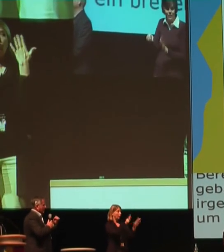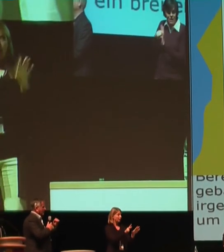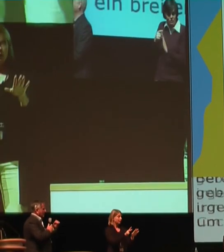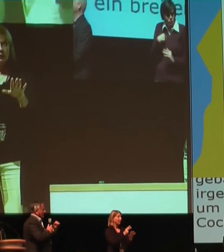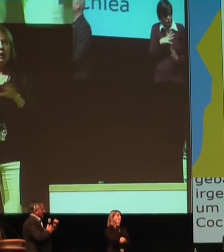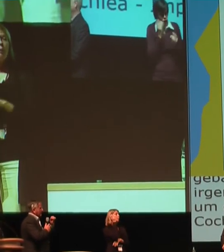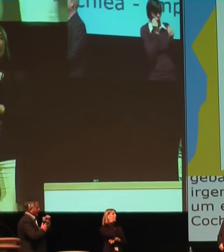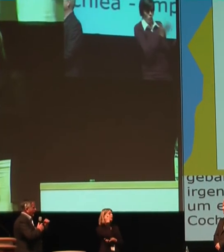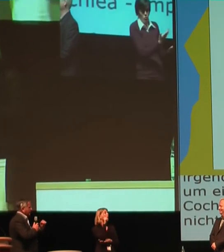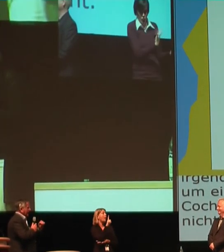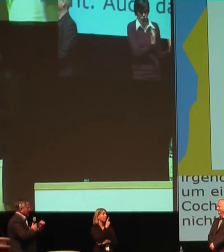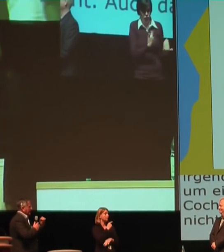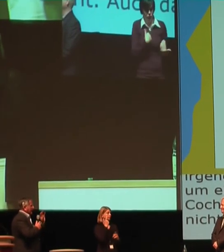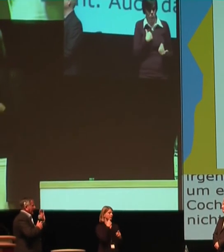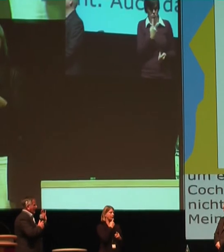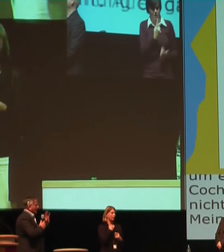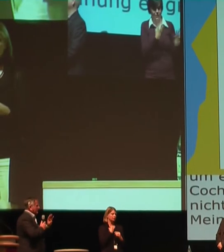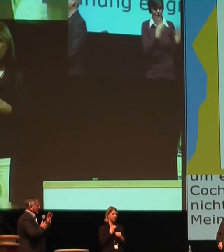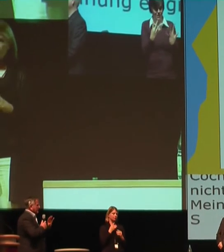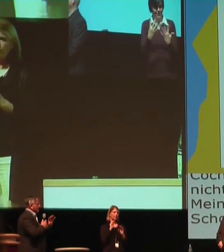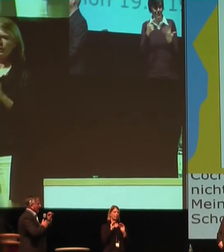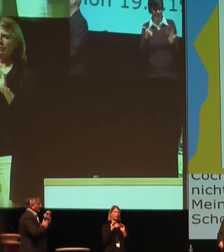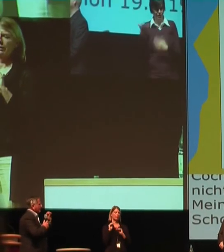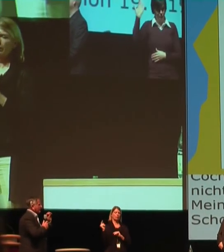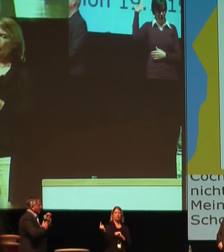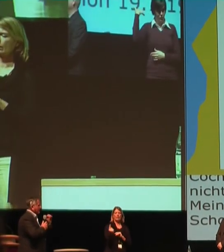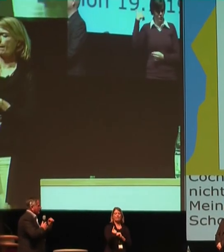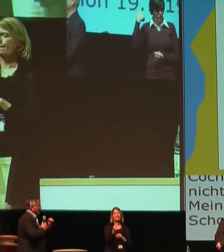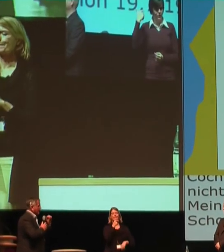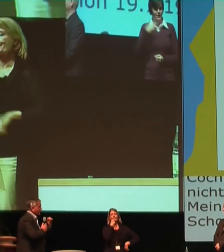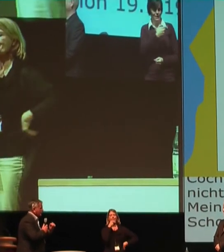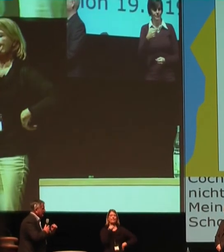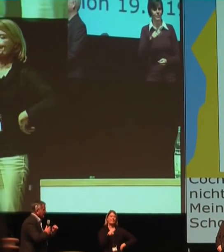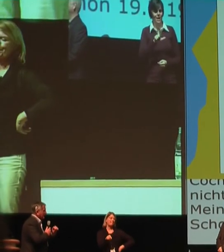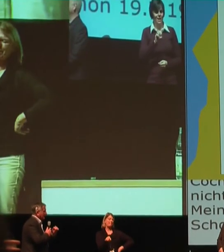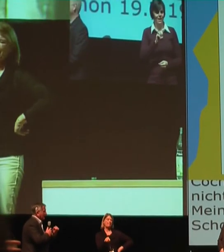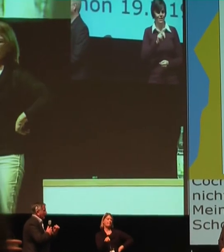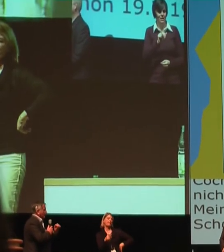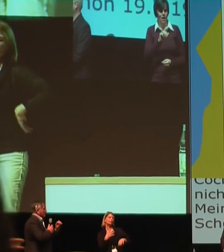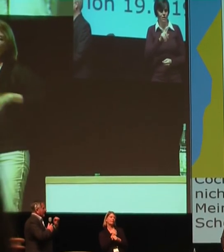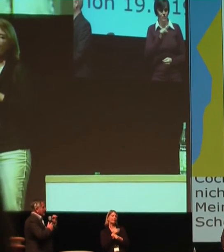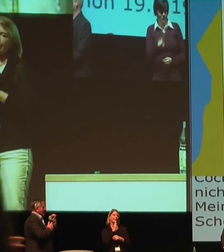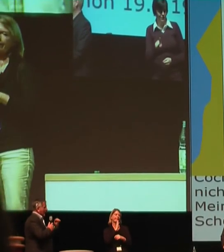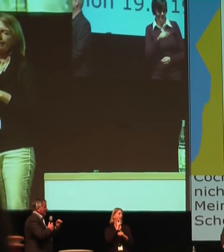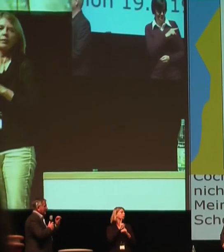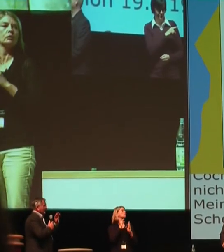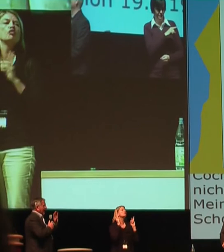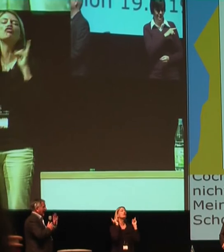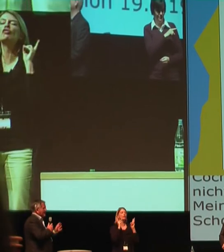wird sofort merken, er kommt nicht in die Sprache und wird die Gebärdensprache hinzuziehen. Und Sie wissen auch, dass in allen